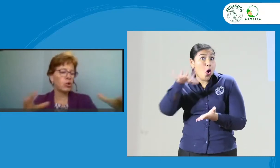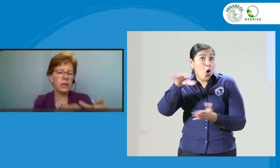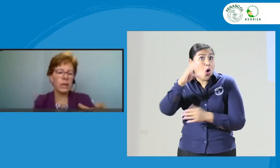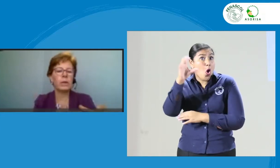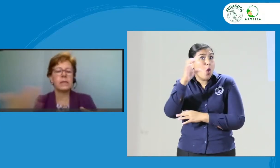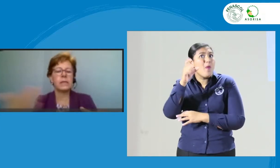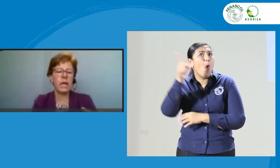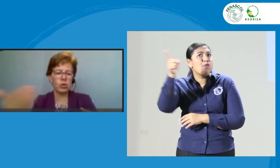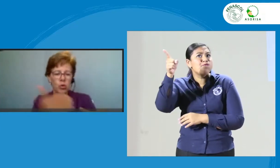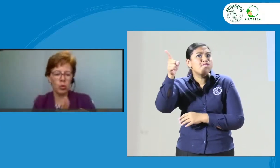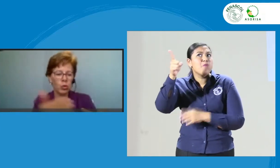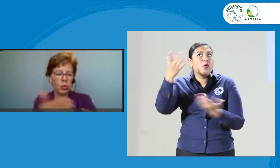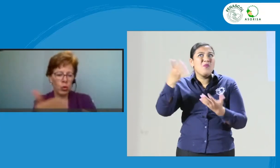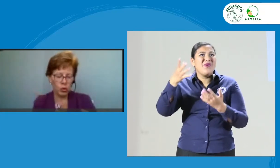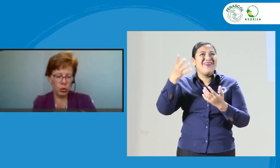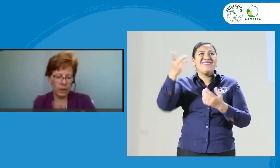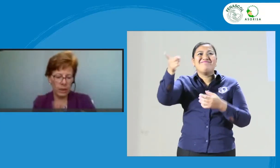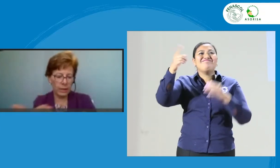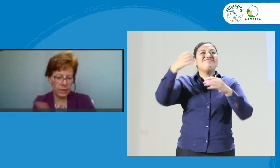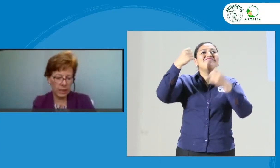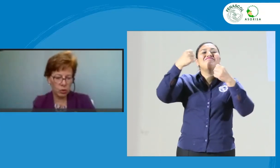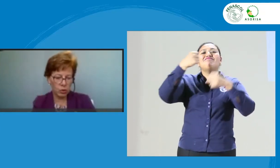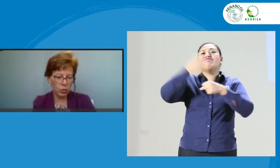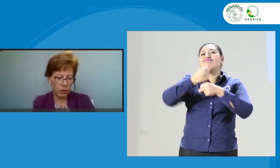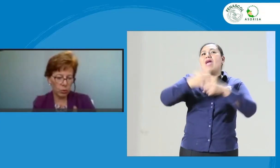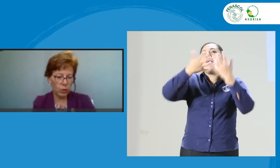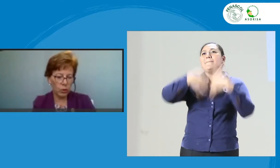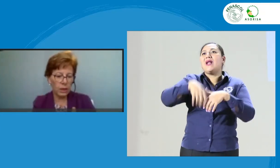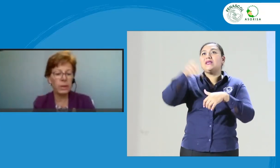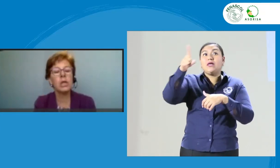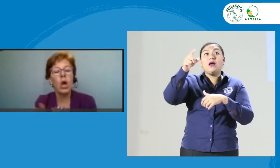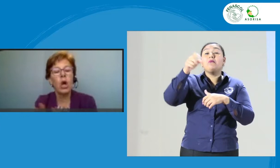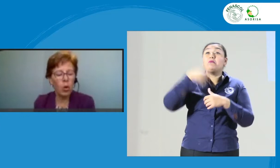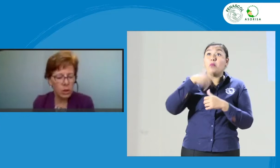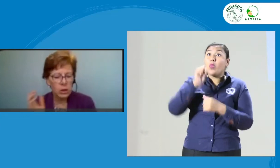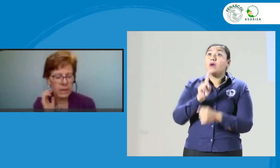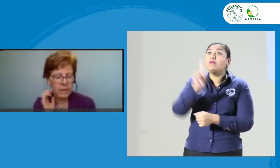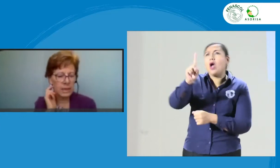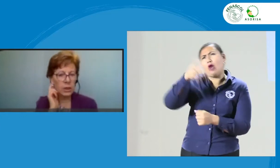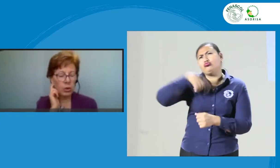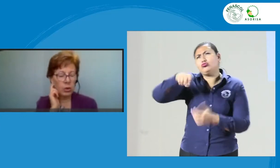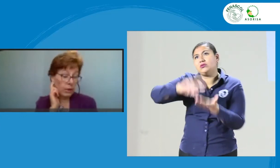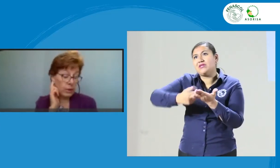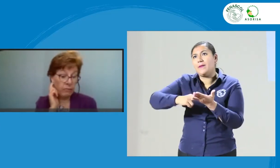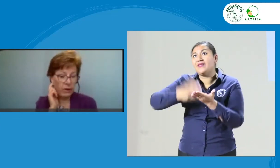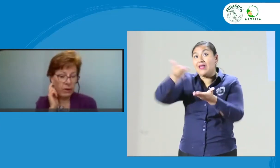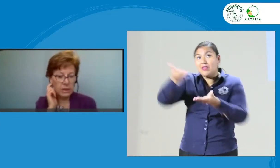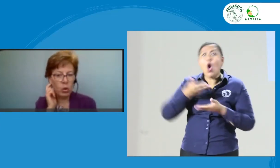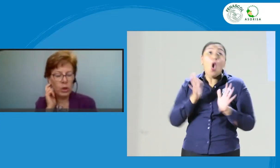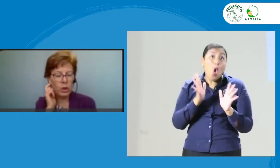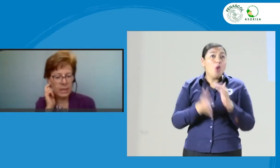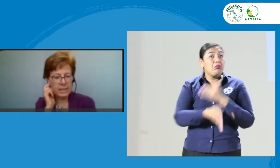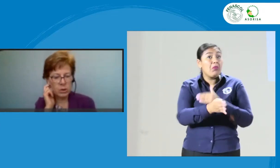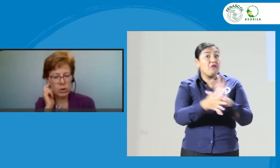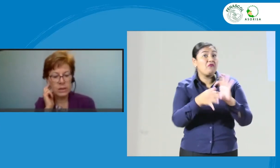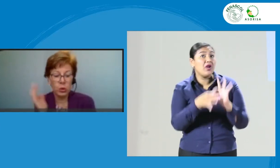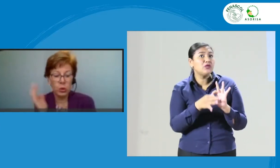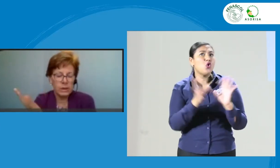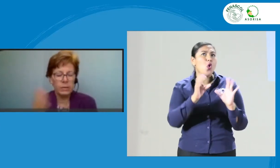intérpretes y a través de ellos contrata un intérprete o eso se sigue haciendo a través de FENASCOL y de las asociaciones. Pero